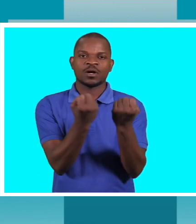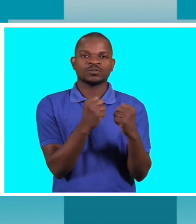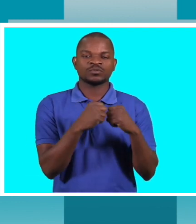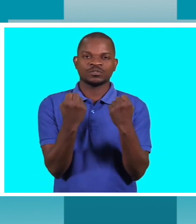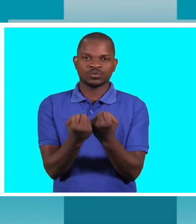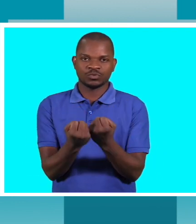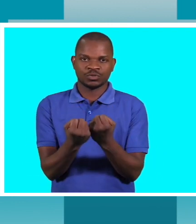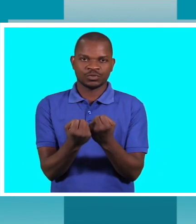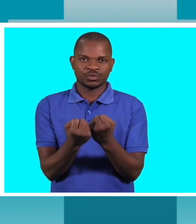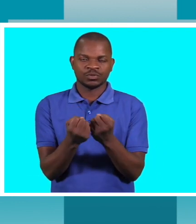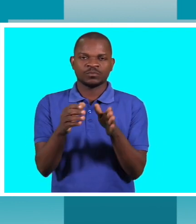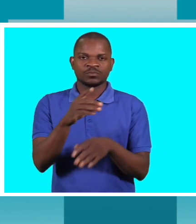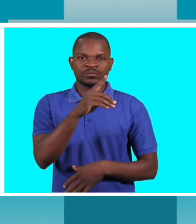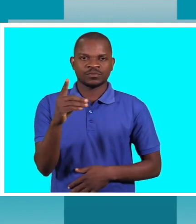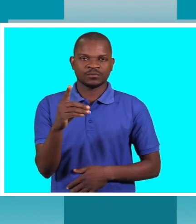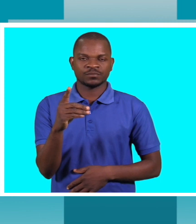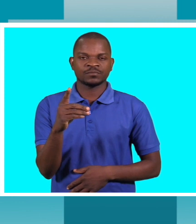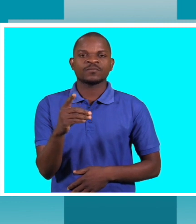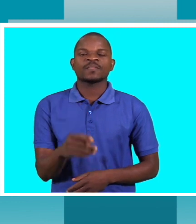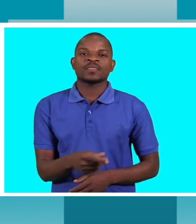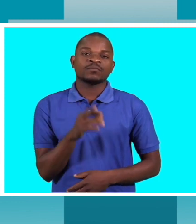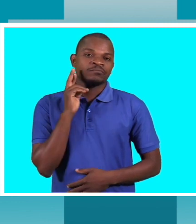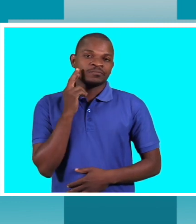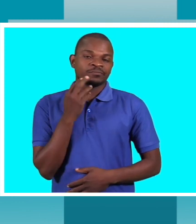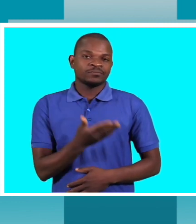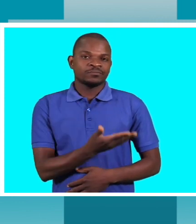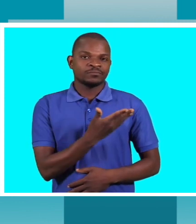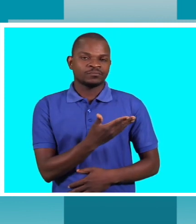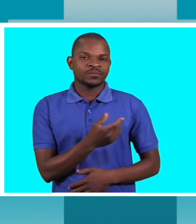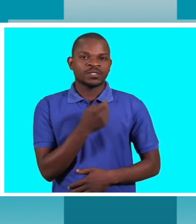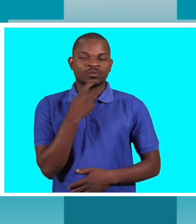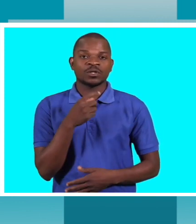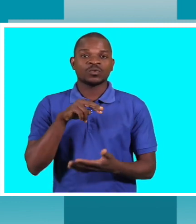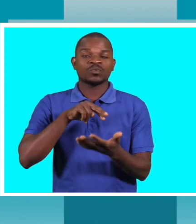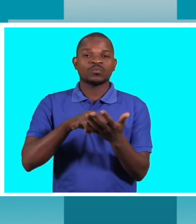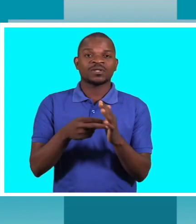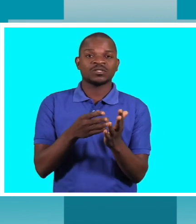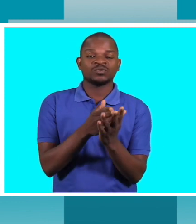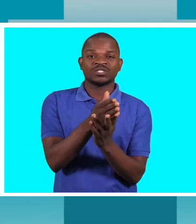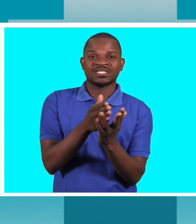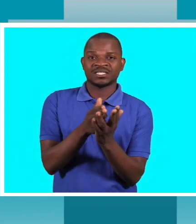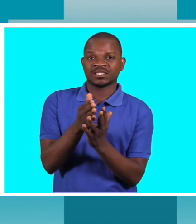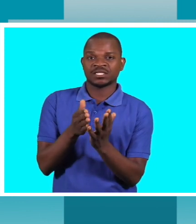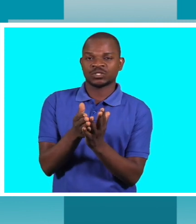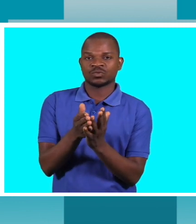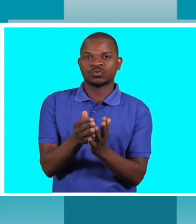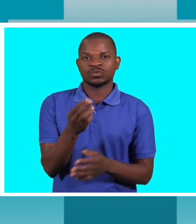que olham nesta camada social. No plano estratégico PN3 nós estivemos muito envolvidos.